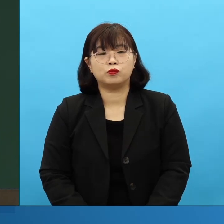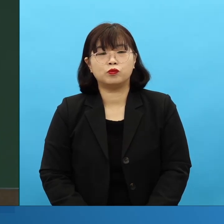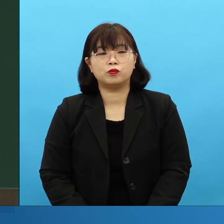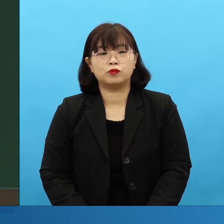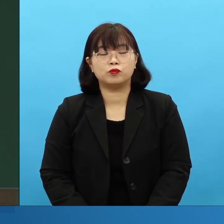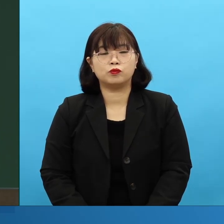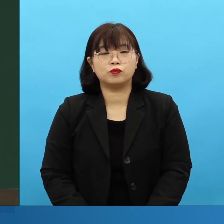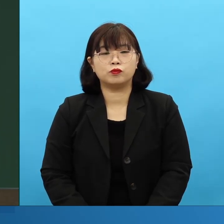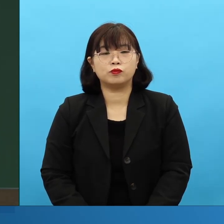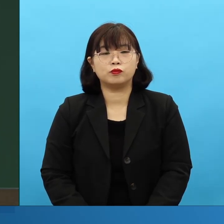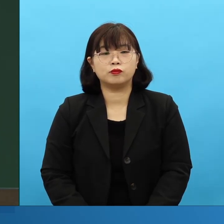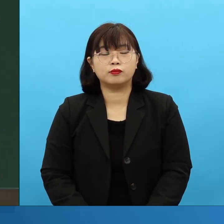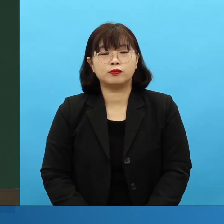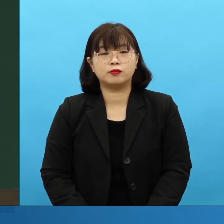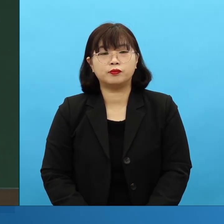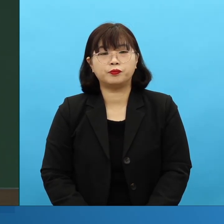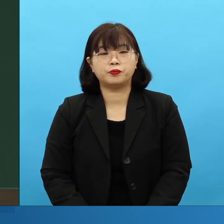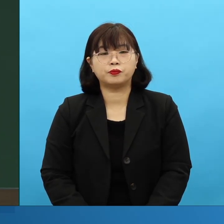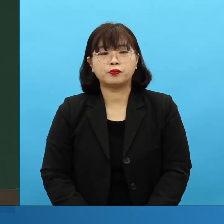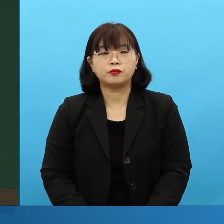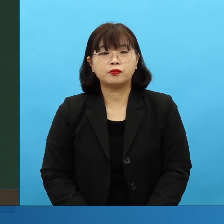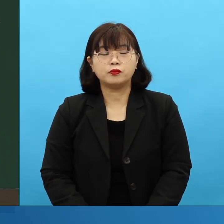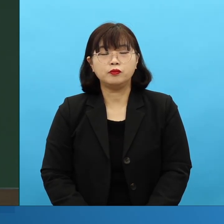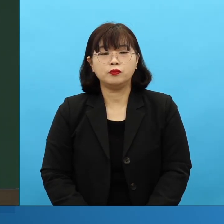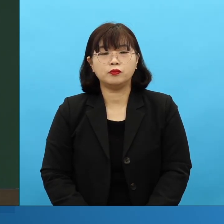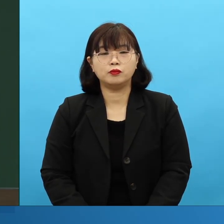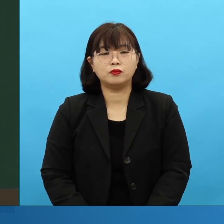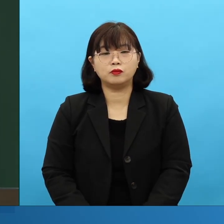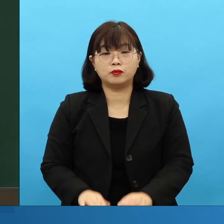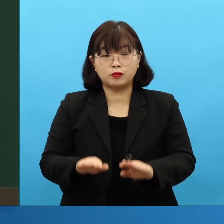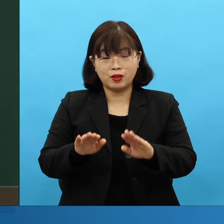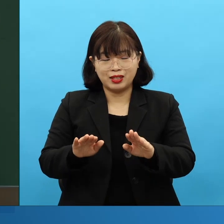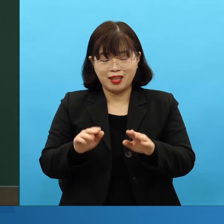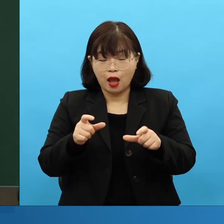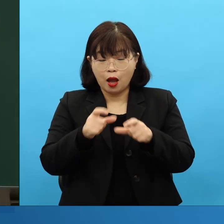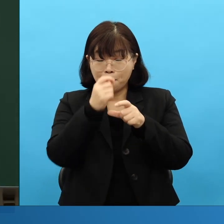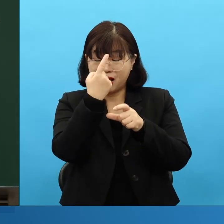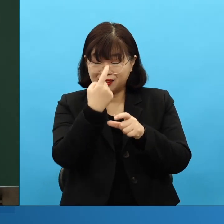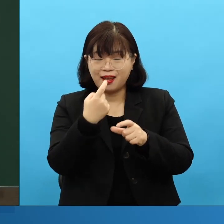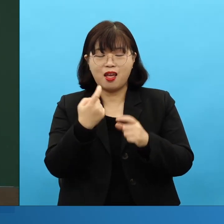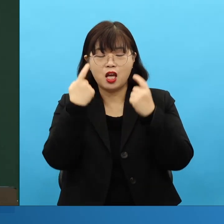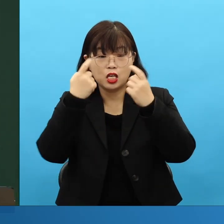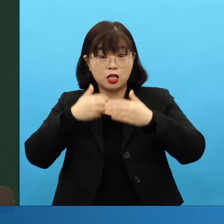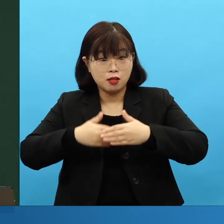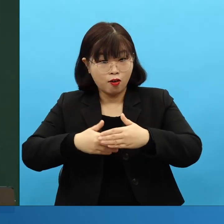영세 전부터 구약에도요, 이 축복이 있었어요. 그렇잖아요.